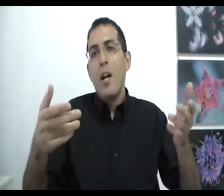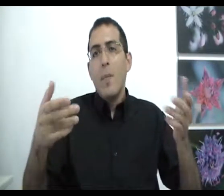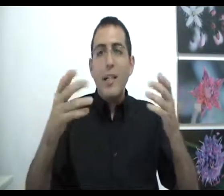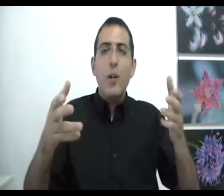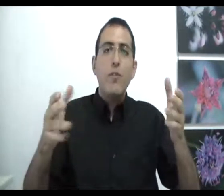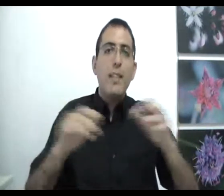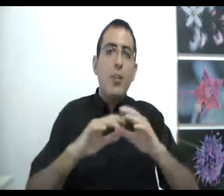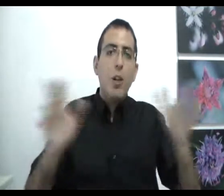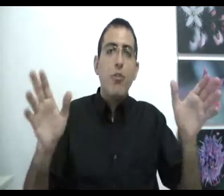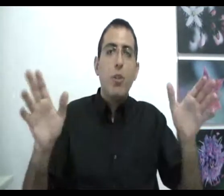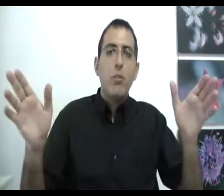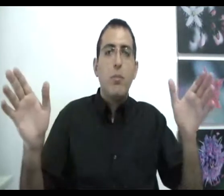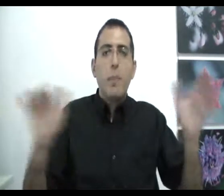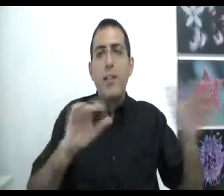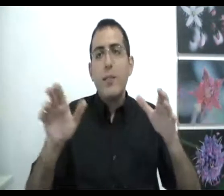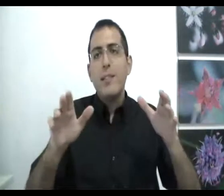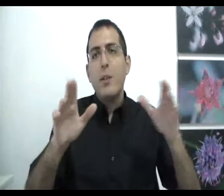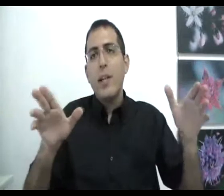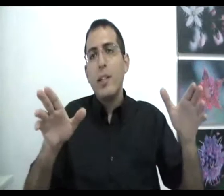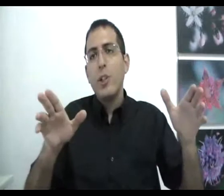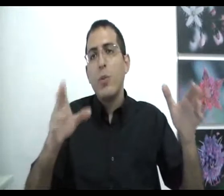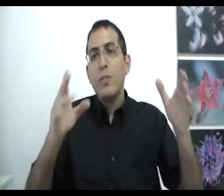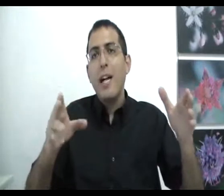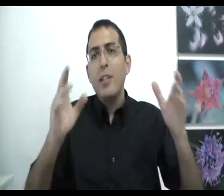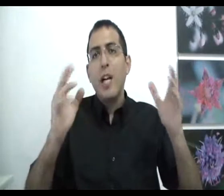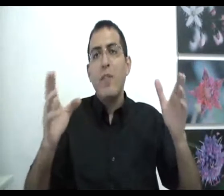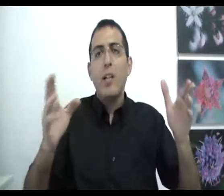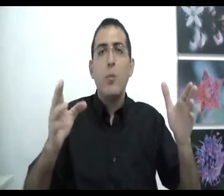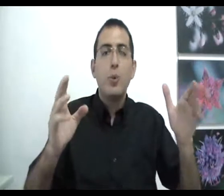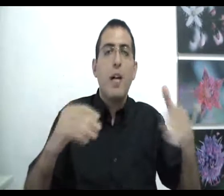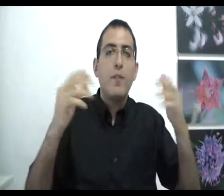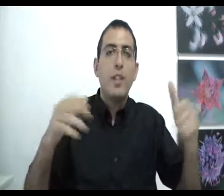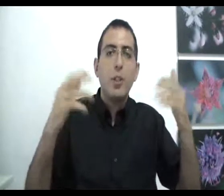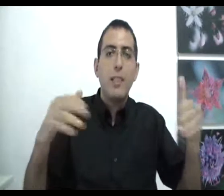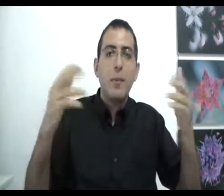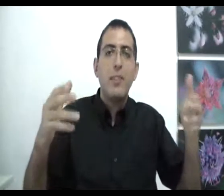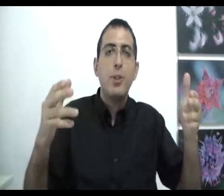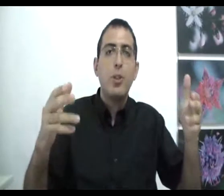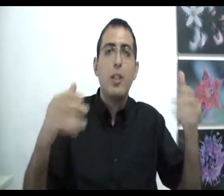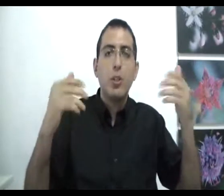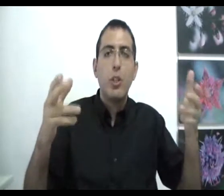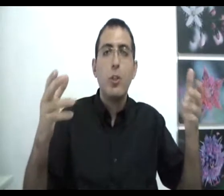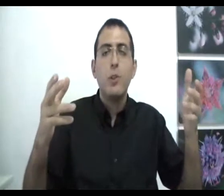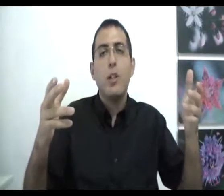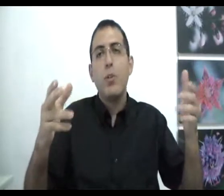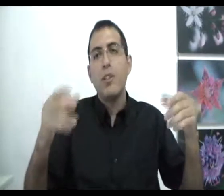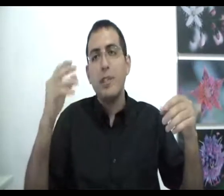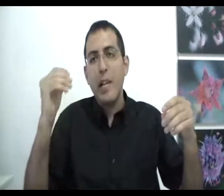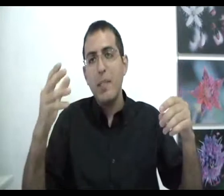בין כך ובין כך, כל השיטות מכיוון כזה או אחר נכשלו עובדה שאף אחד לא מאושר, הוא עובדה שכל הזמן מציעים שירות חדשות, כי שום שיטה עוד לא תפסה האם איתי,